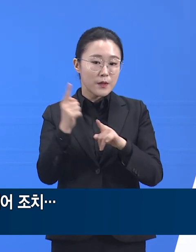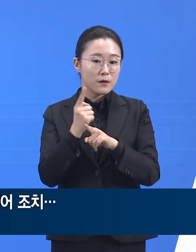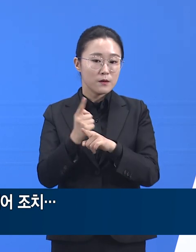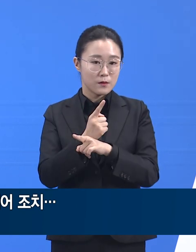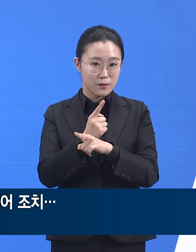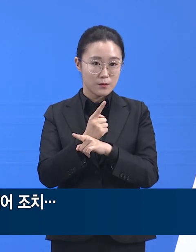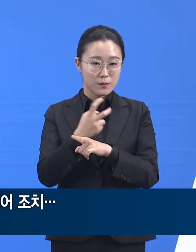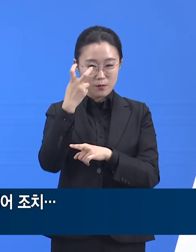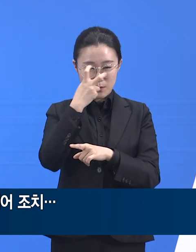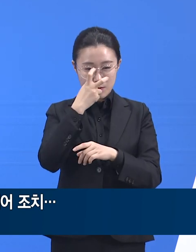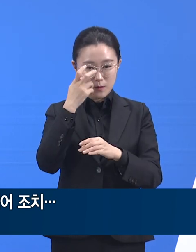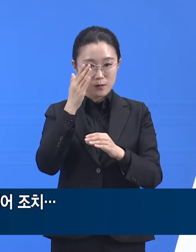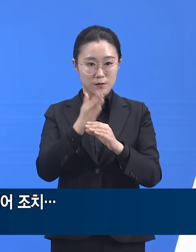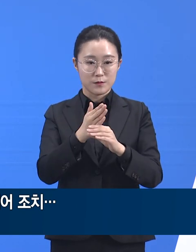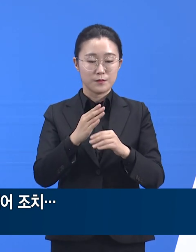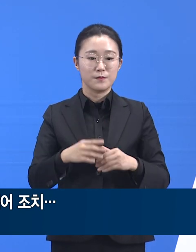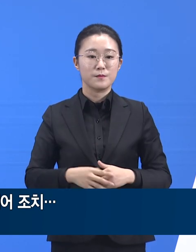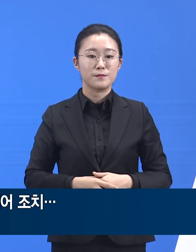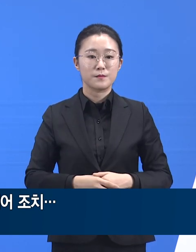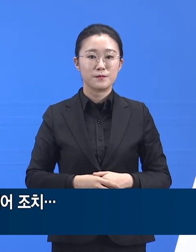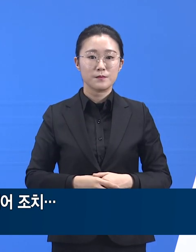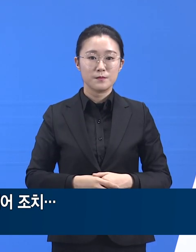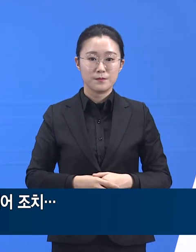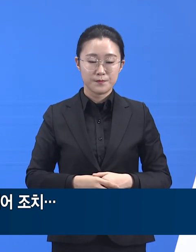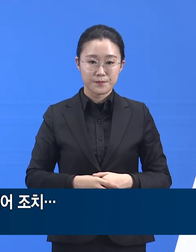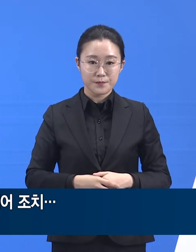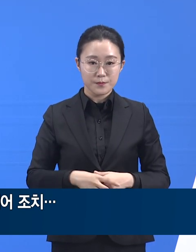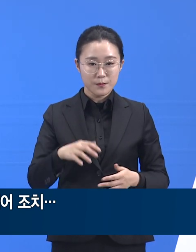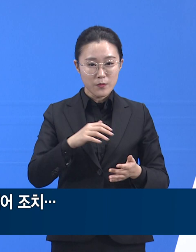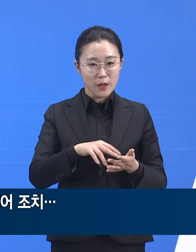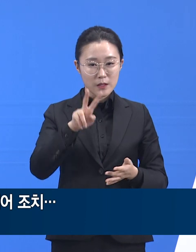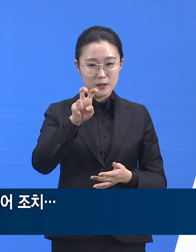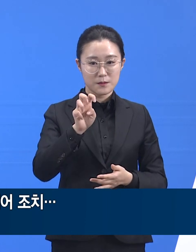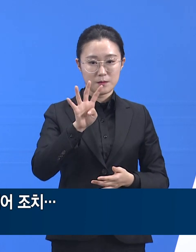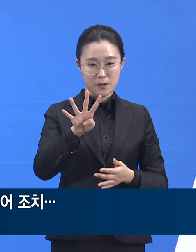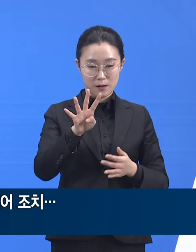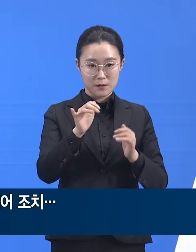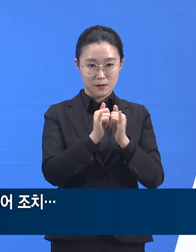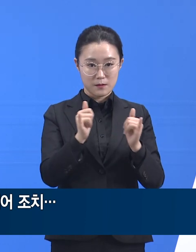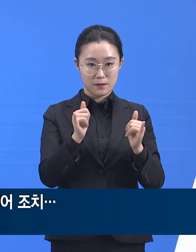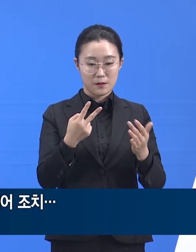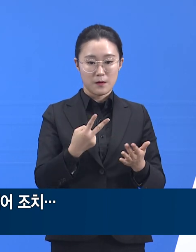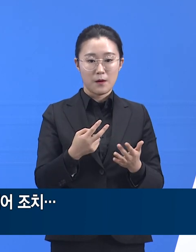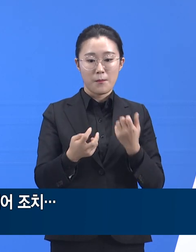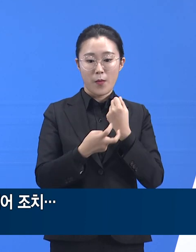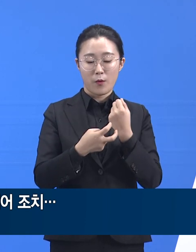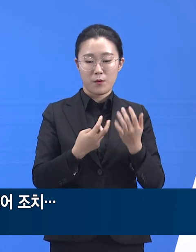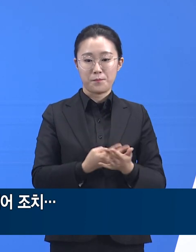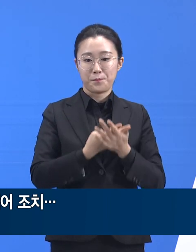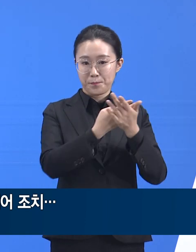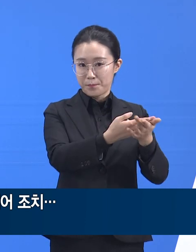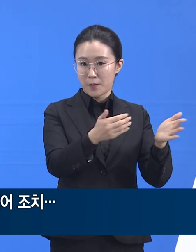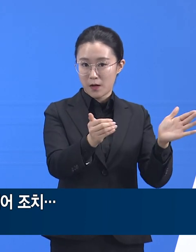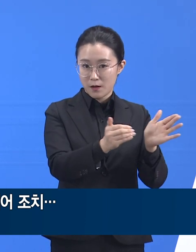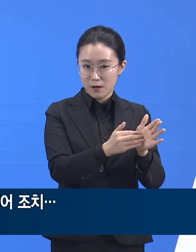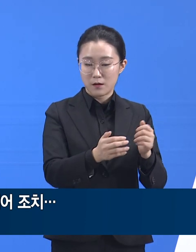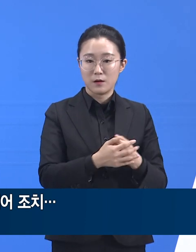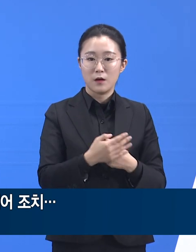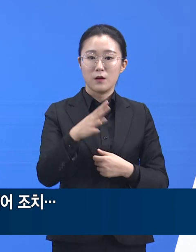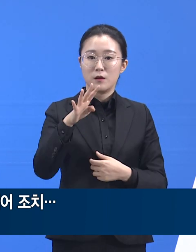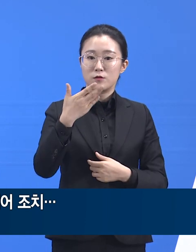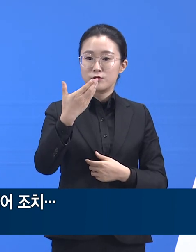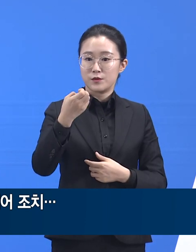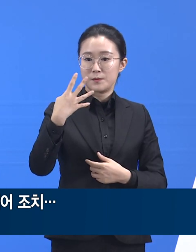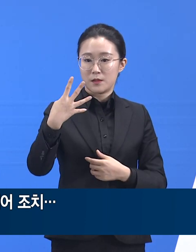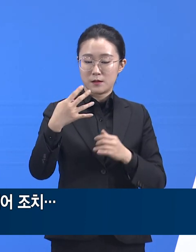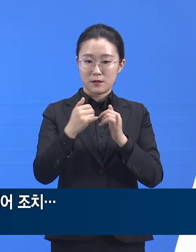모니터링 실 인원 중 24명은 의료기관으로 이송되었고, 94명은 생활치료센터로 이송되었었습니다.